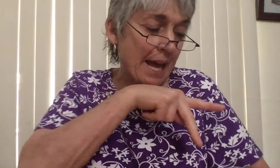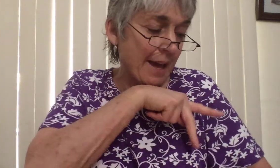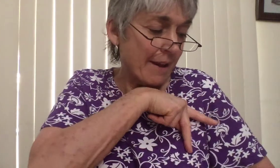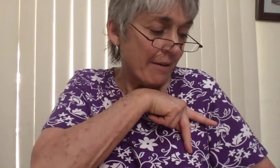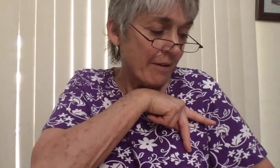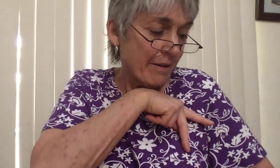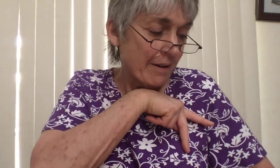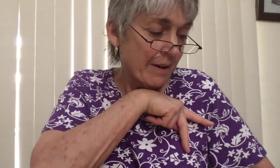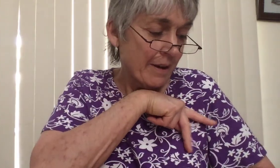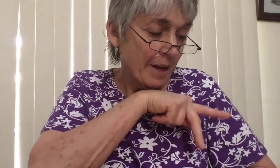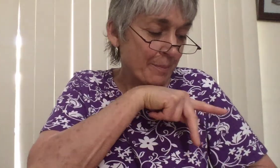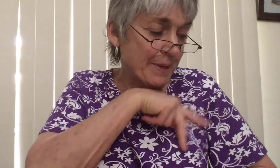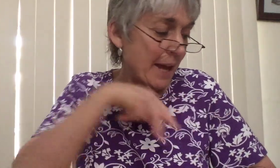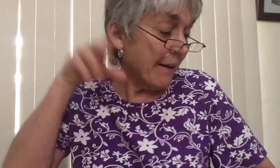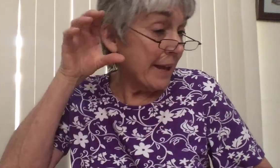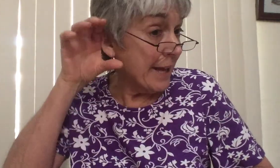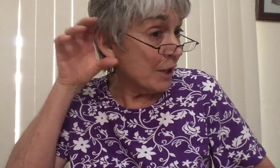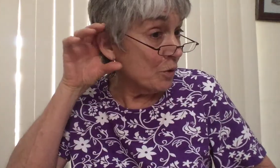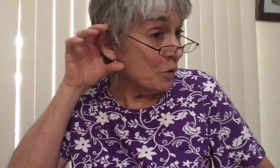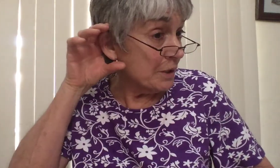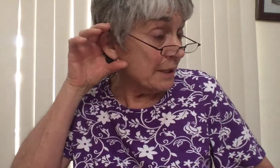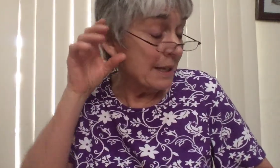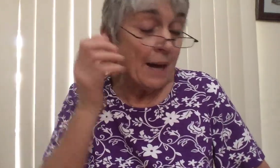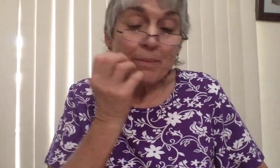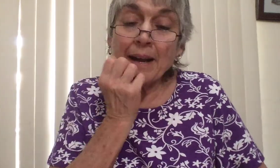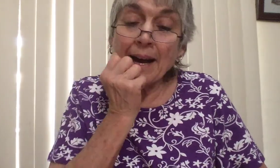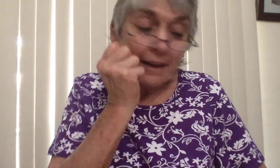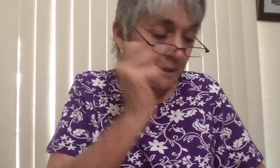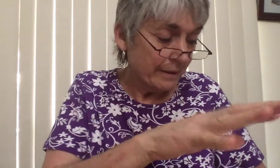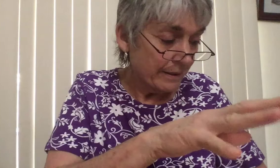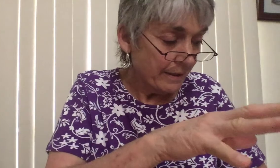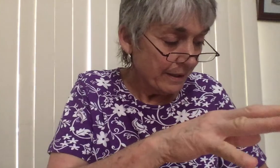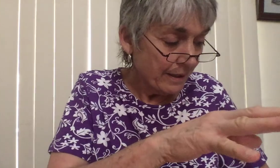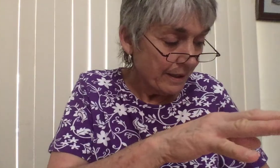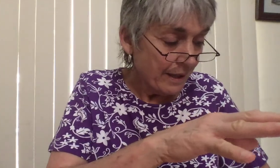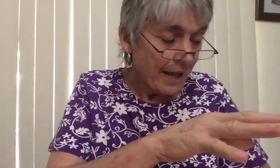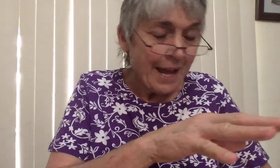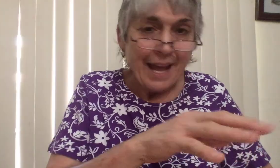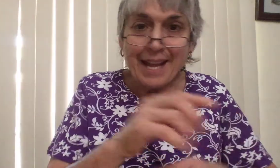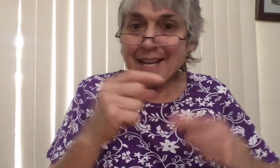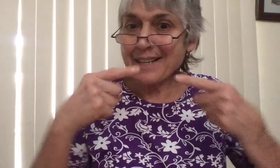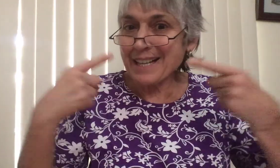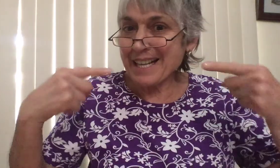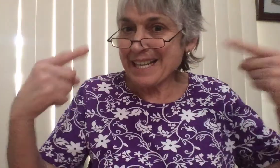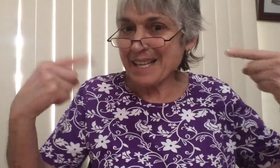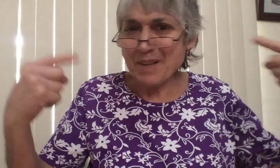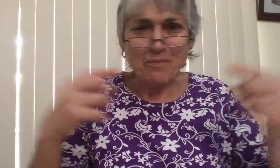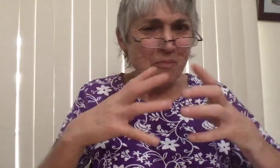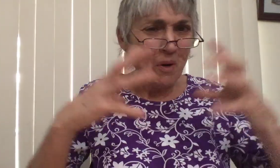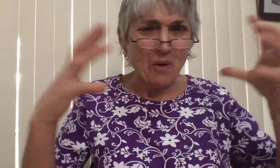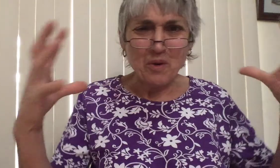Pierre écoute la blague et il rit beaucoup.